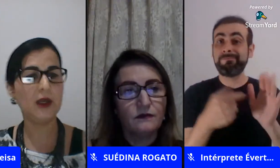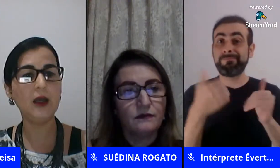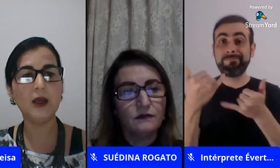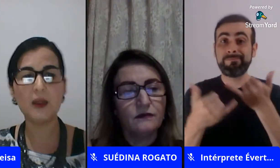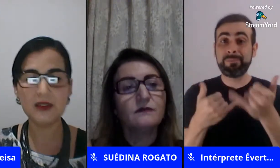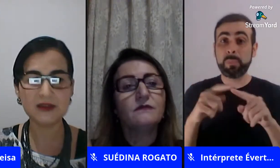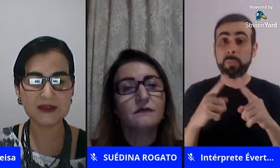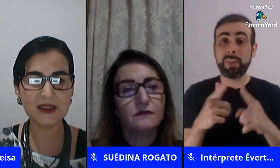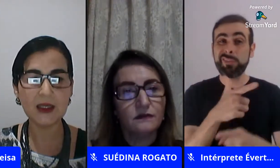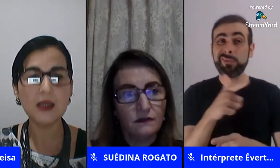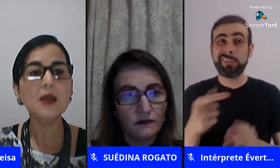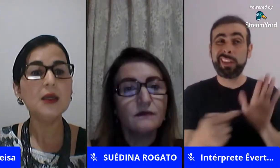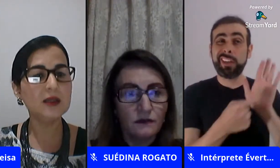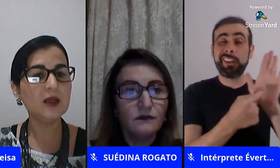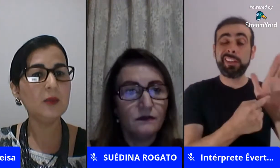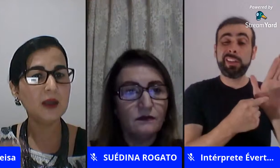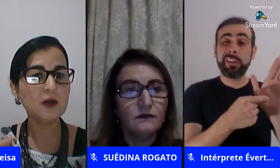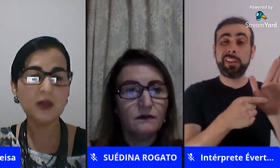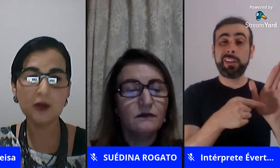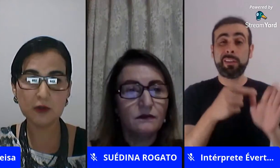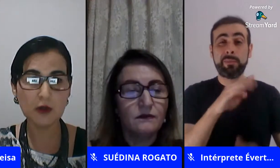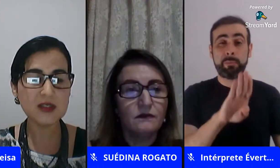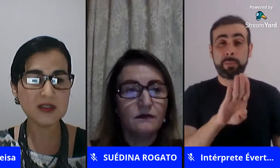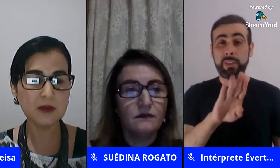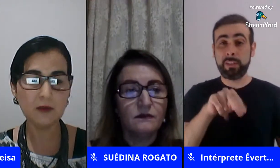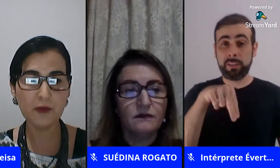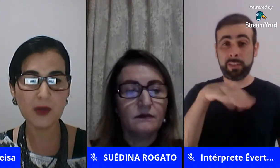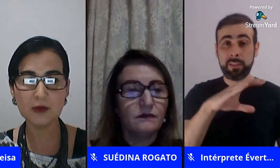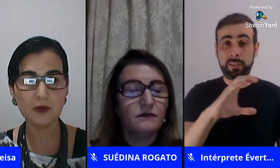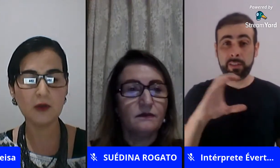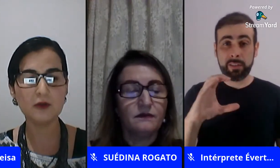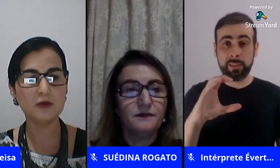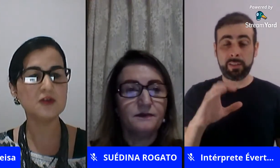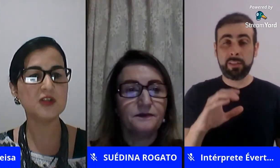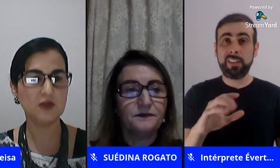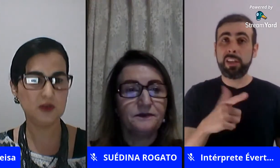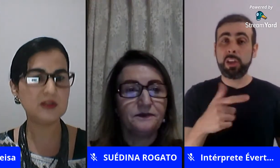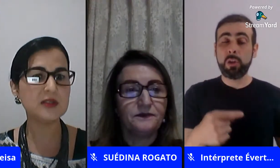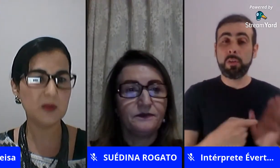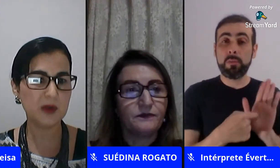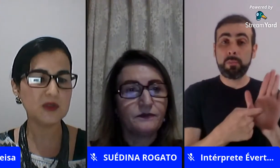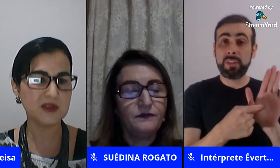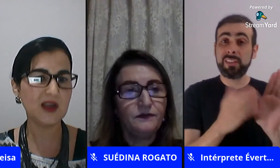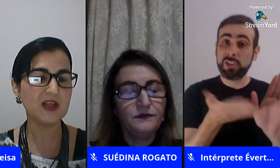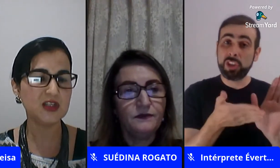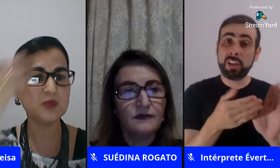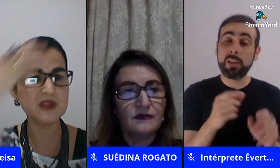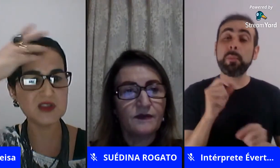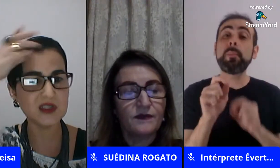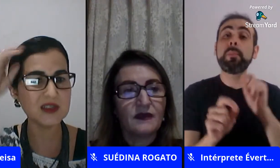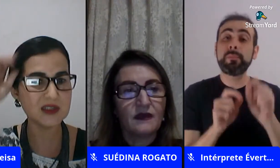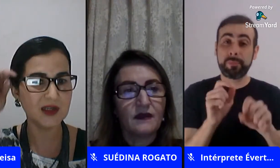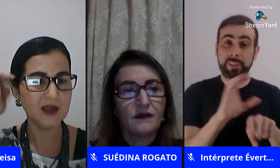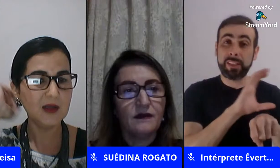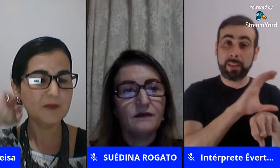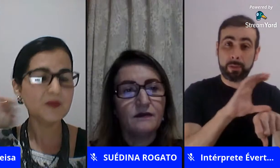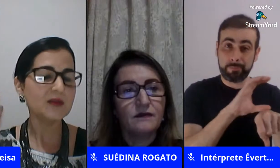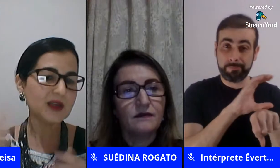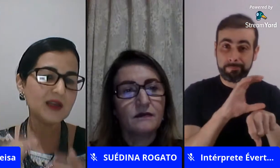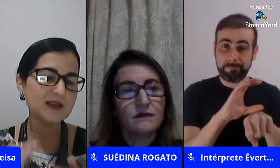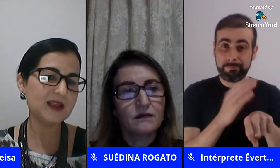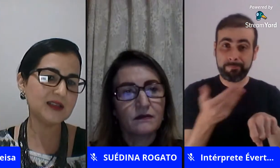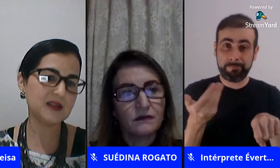no plano nacional na BNCC e também eu já eu trouxe não foi à toa que eu trouxe hoje a constituição para mostrar que a gente precisa